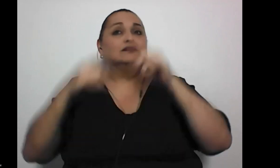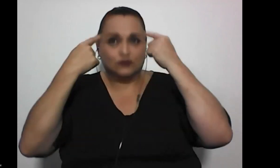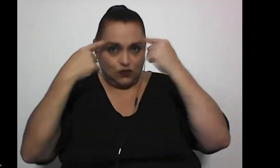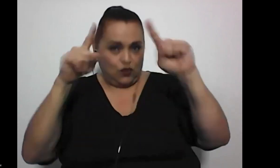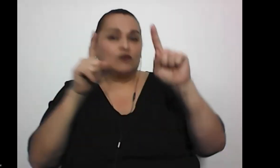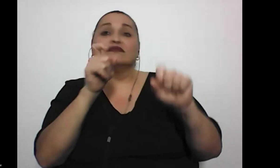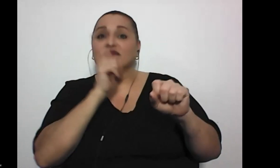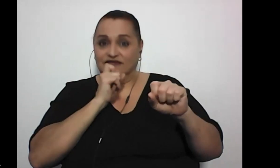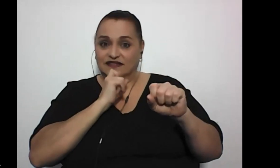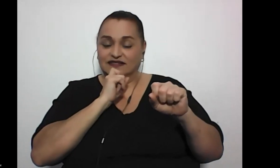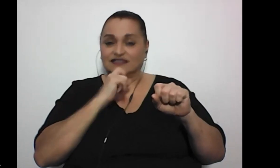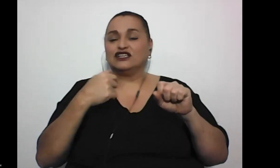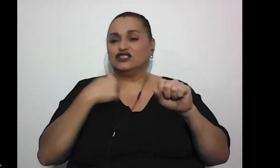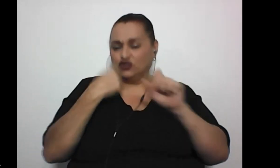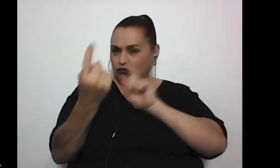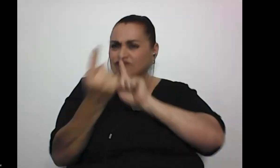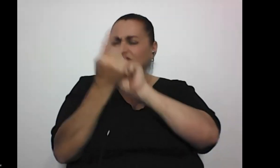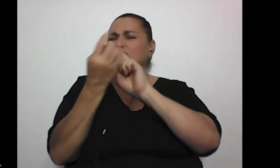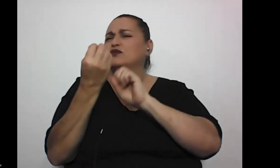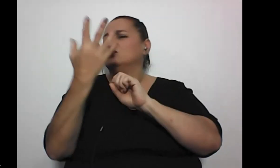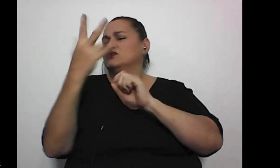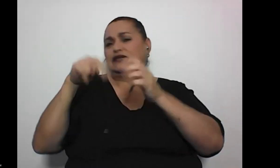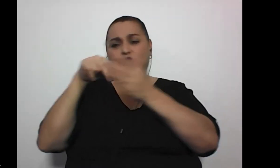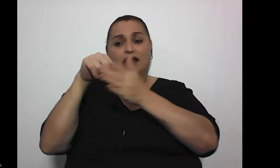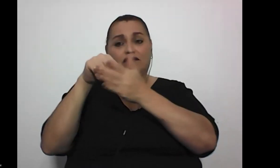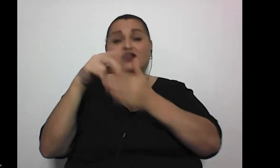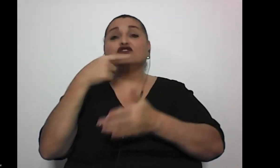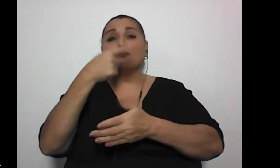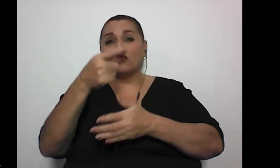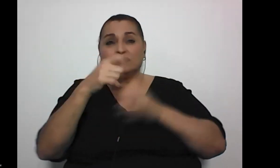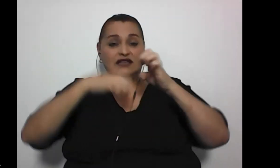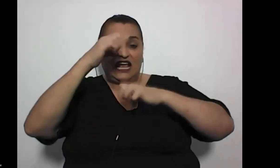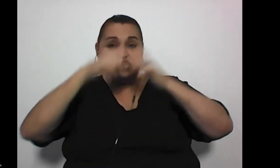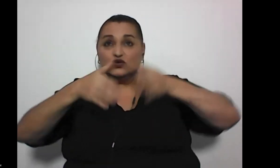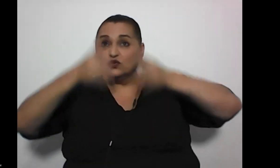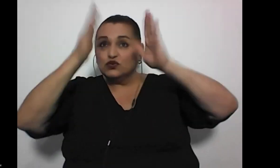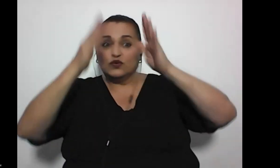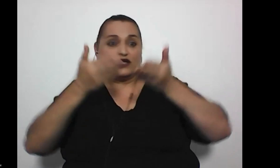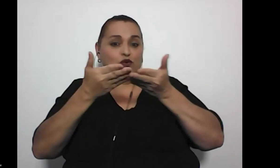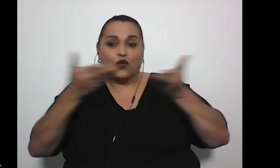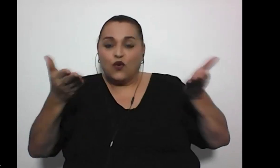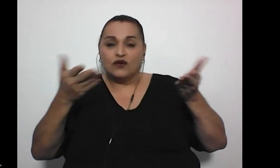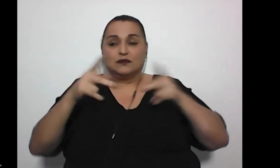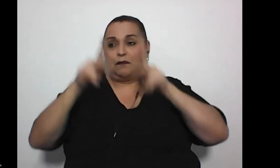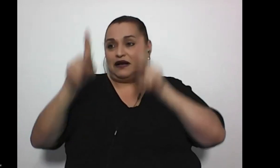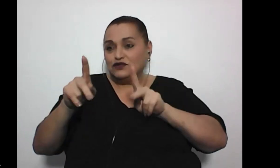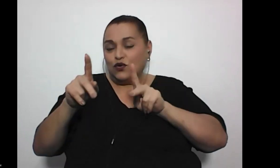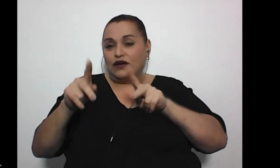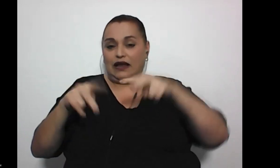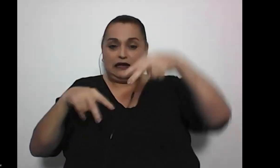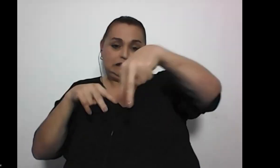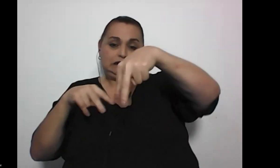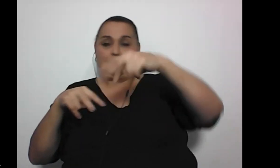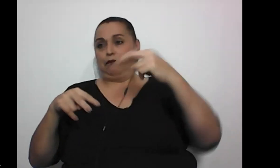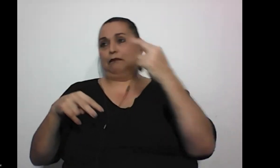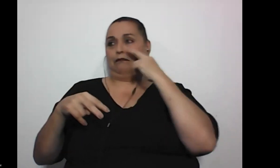y me he encontrado con muchas barreras como decían hace unas estructuras o lo que sea o personas que se le quedan